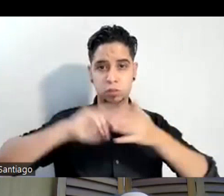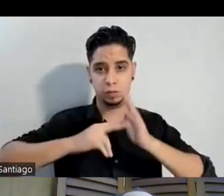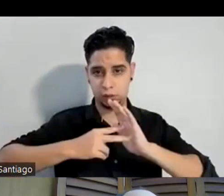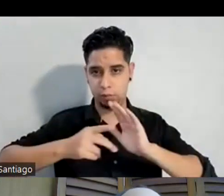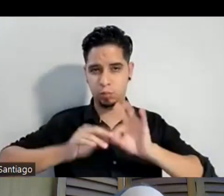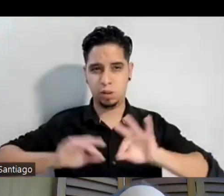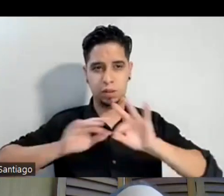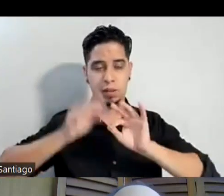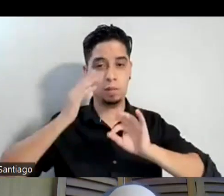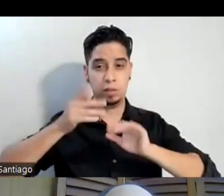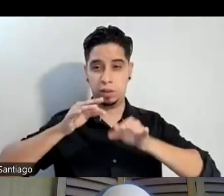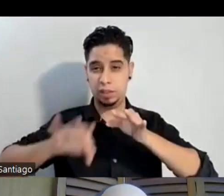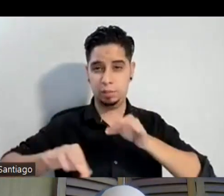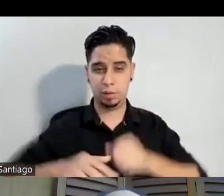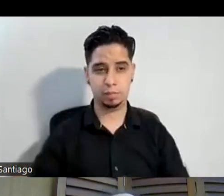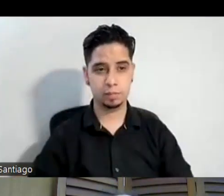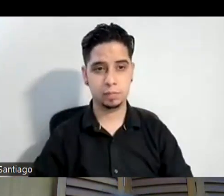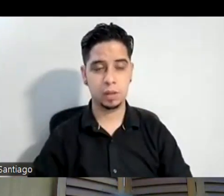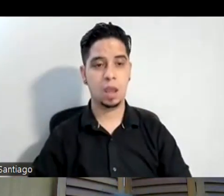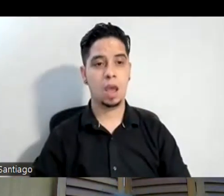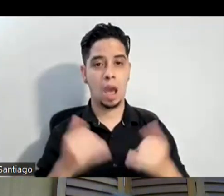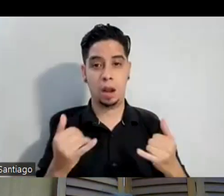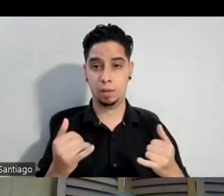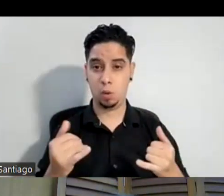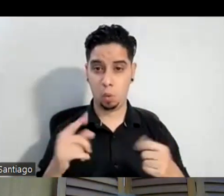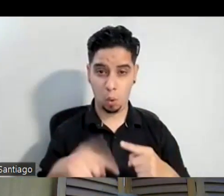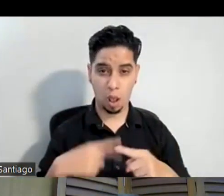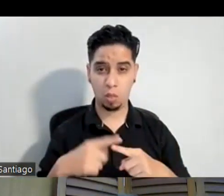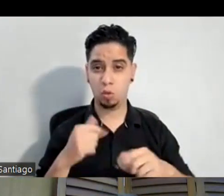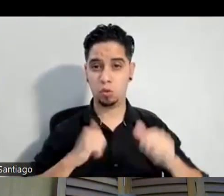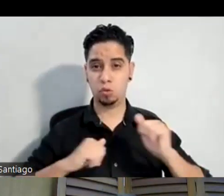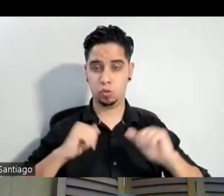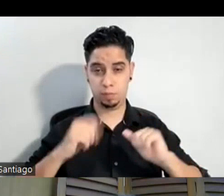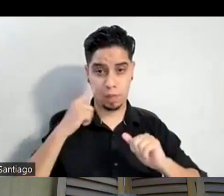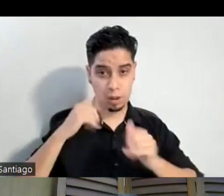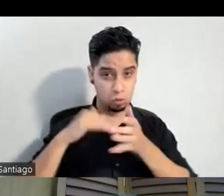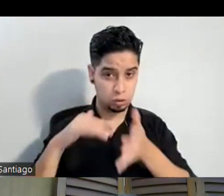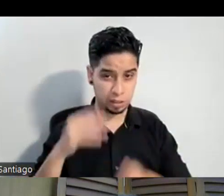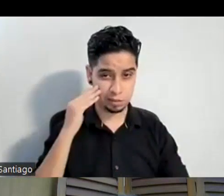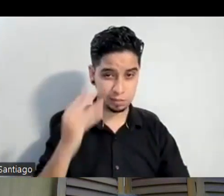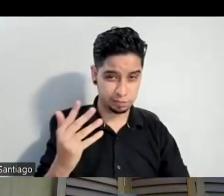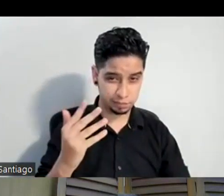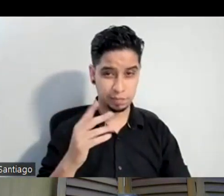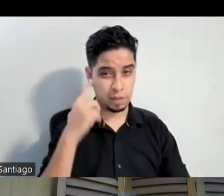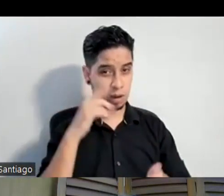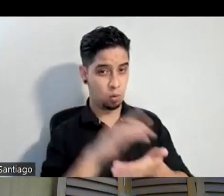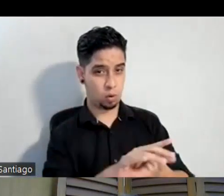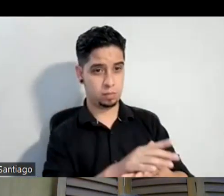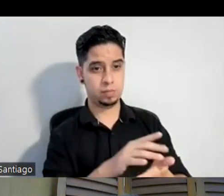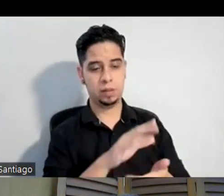algo sencillo vamos a repetir que las funciones estudiantiles o sea para escuelas 7, 8 y 9 de